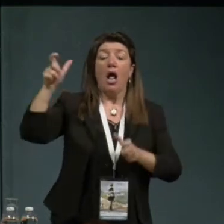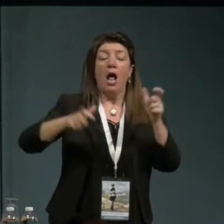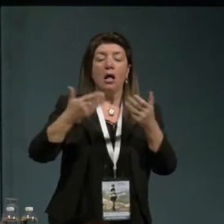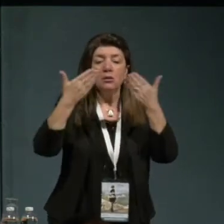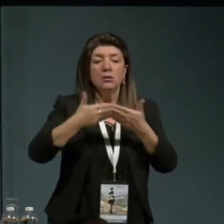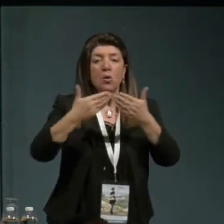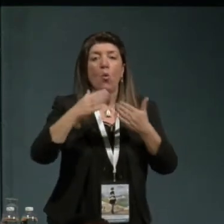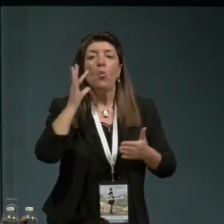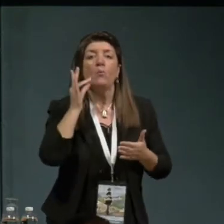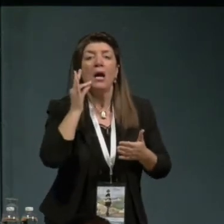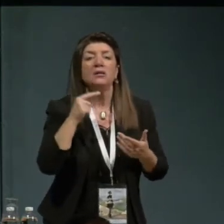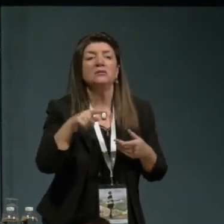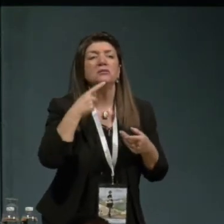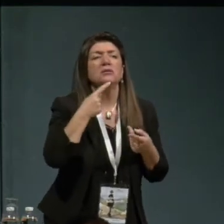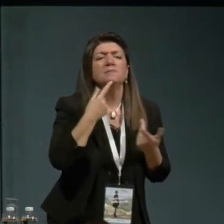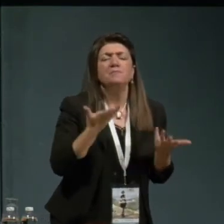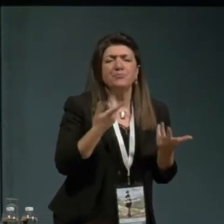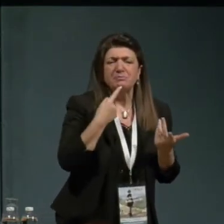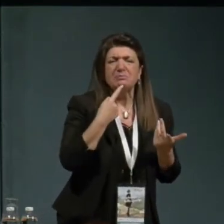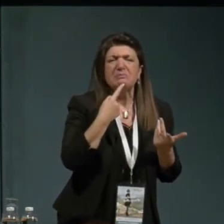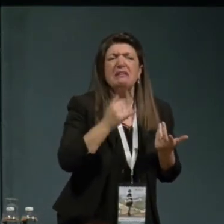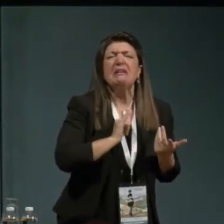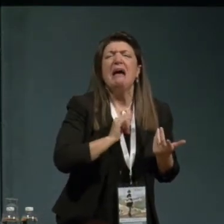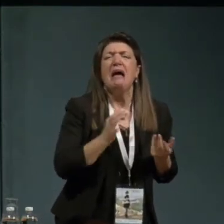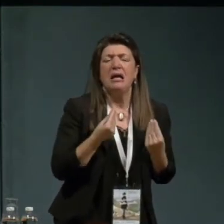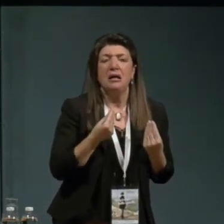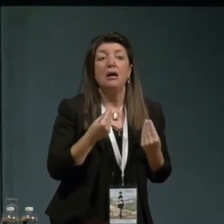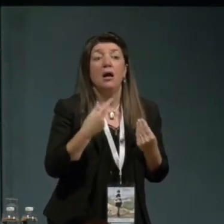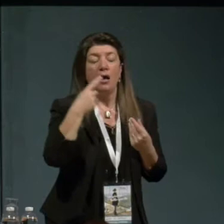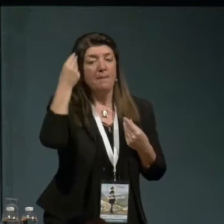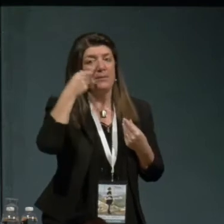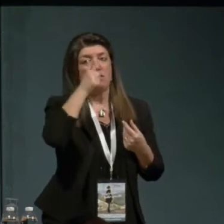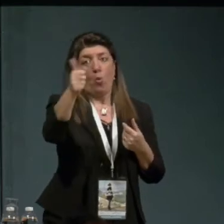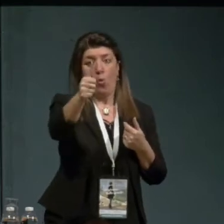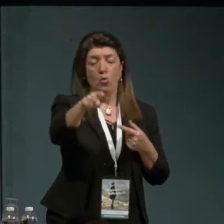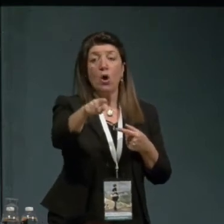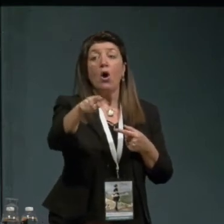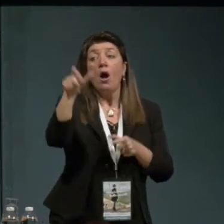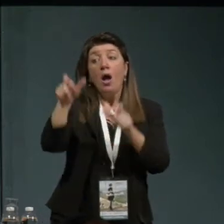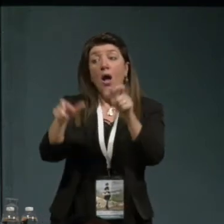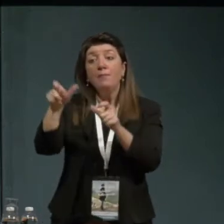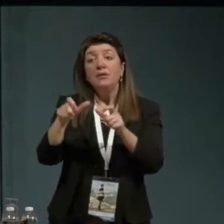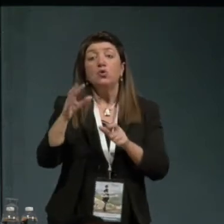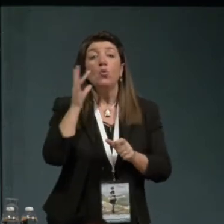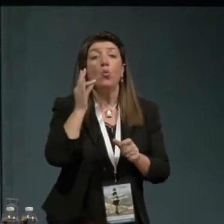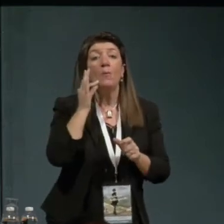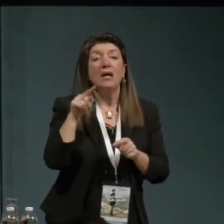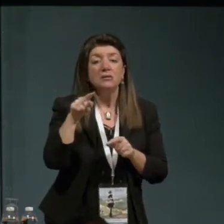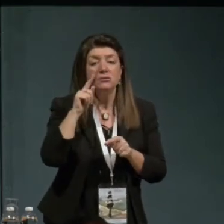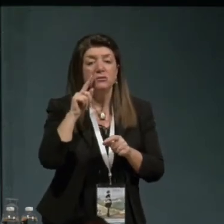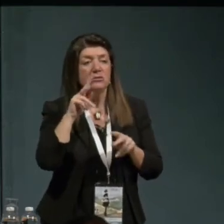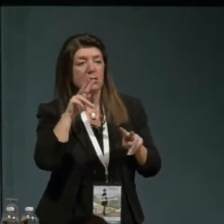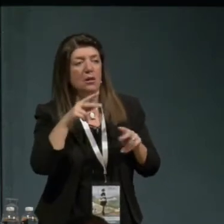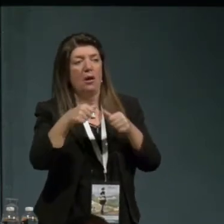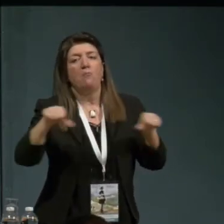identità pensiamo ad uno, all'unum, e gli umanisti che sono alla base della nostra Europa rispondevano con l